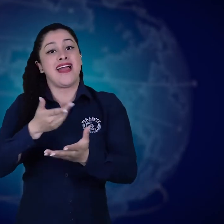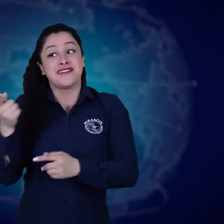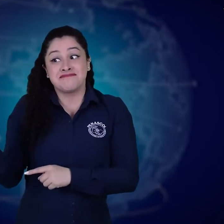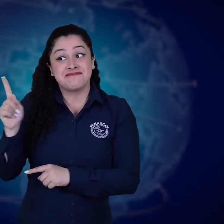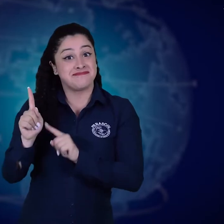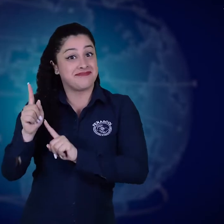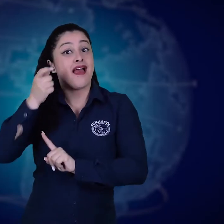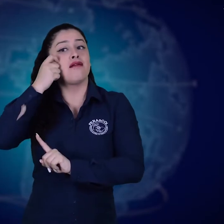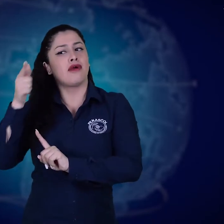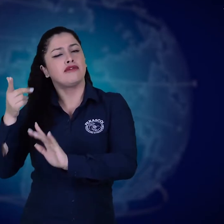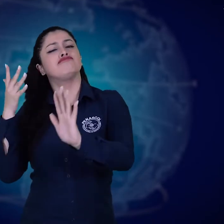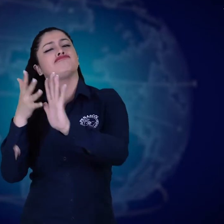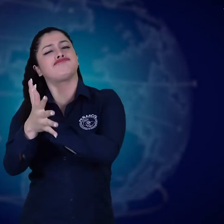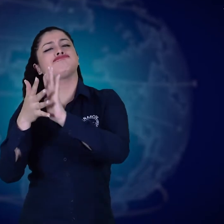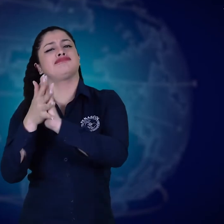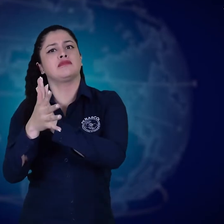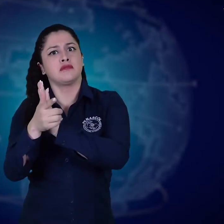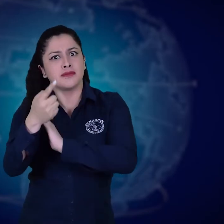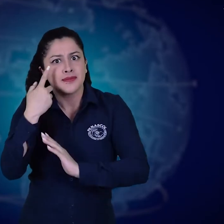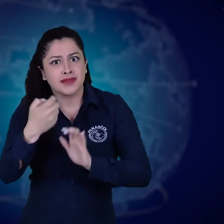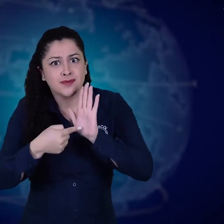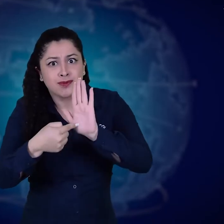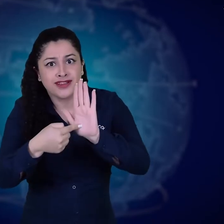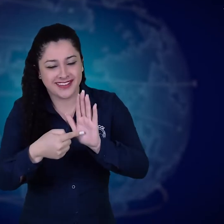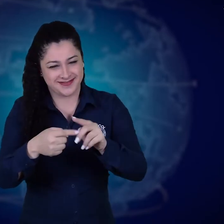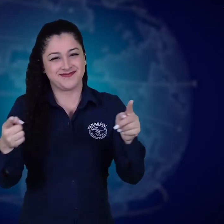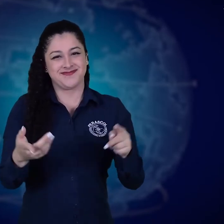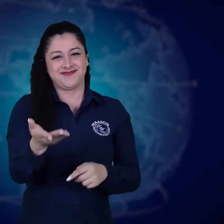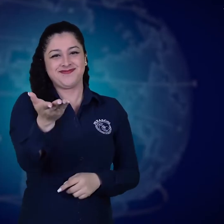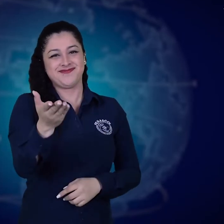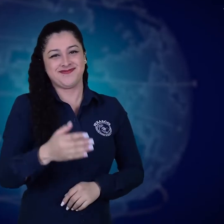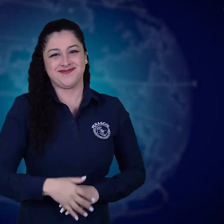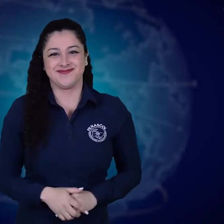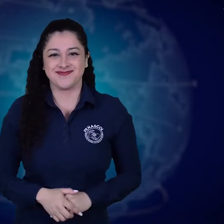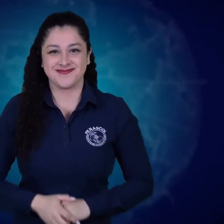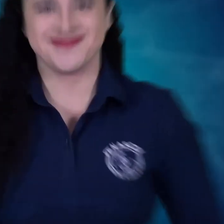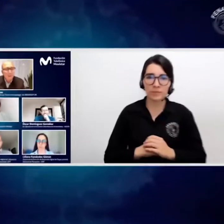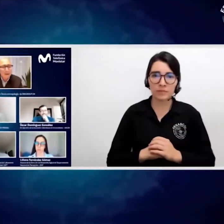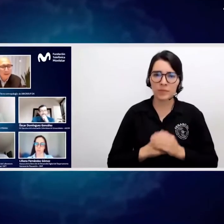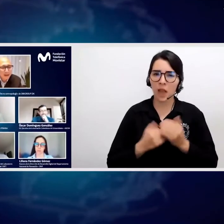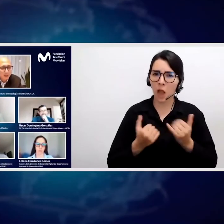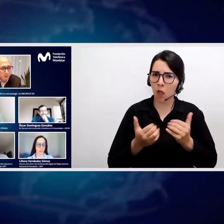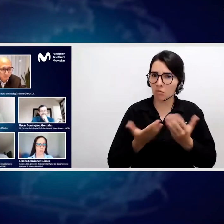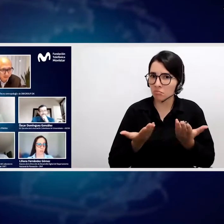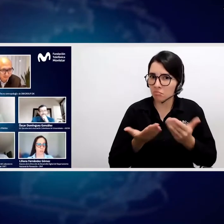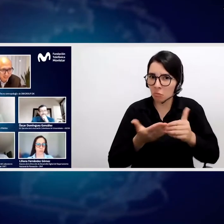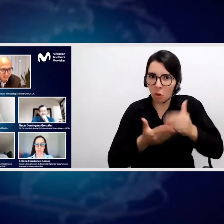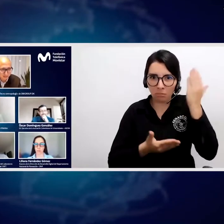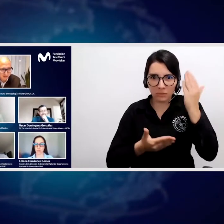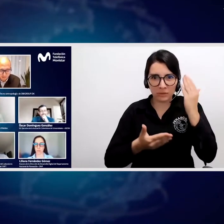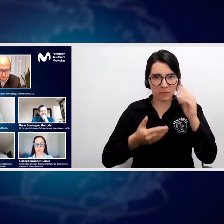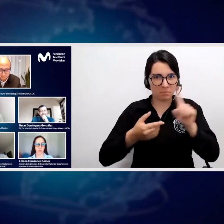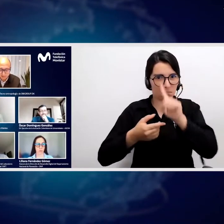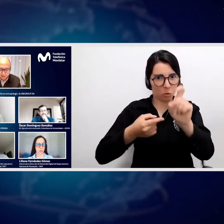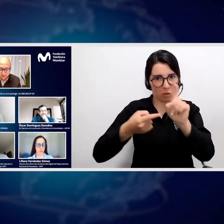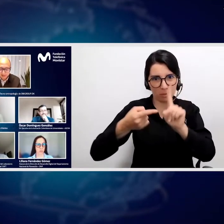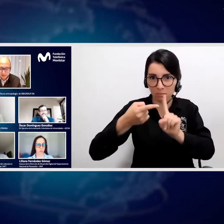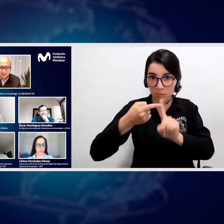Veamos la intervención de Henry Mejía en esta conversación. Voy a empezar con la primera pregunta, si les parece bien.